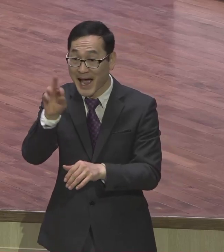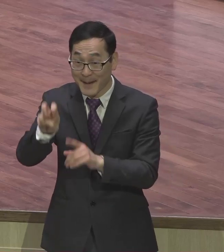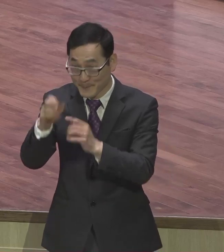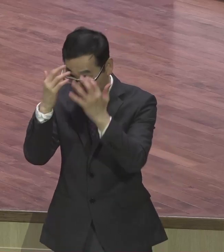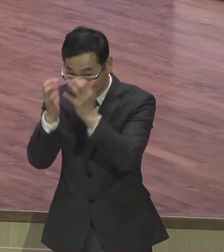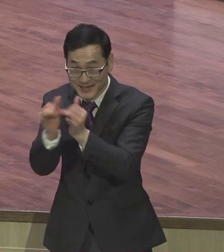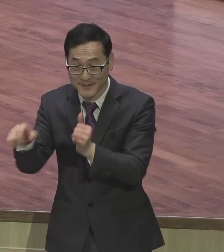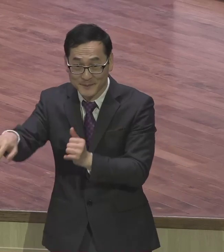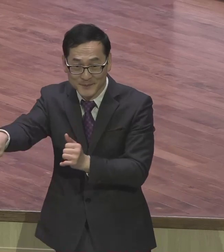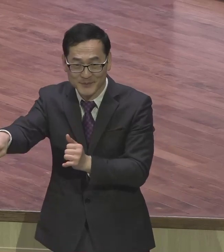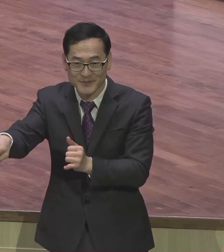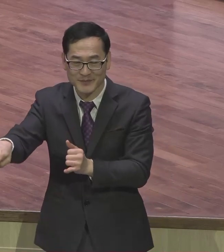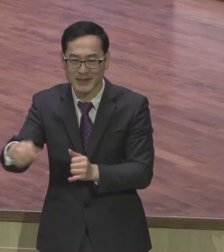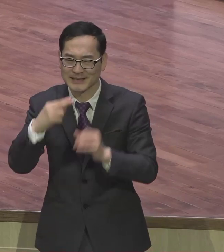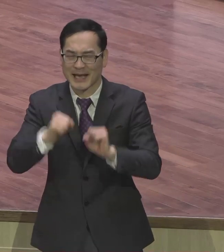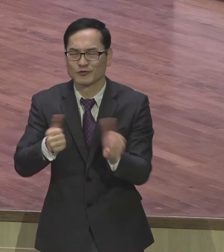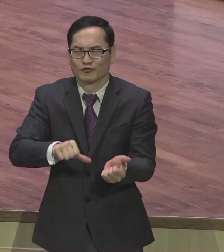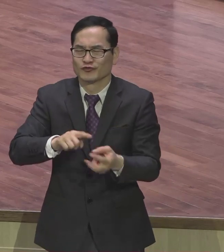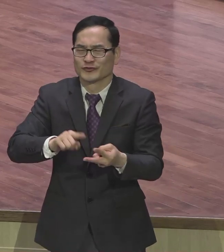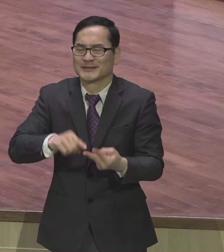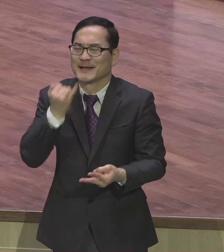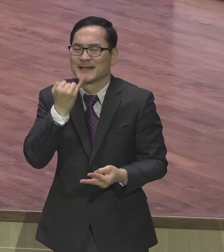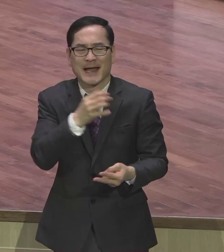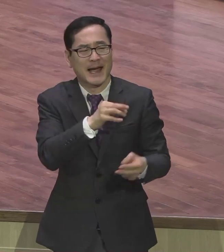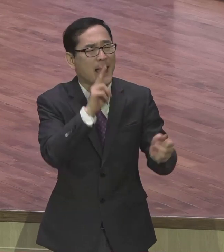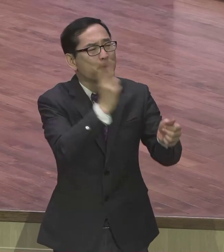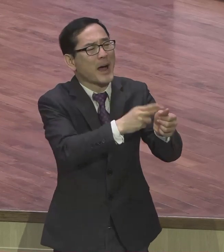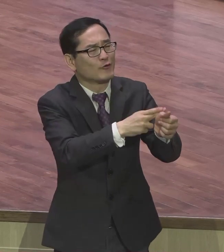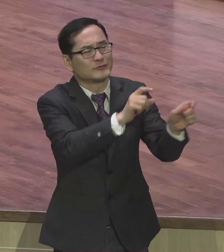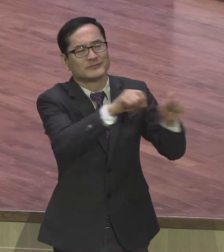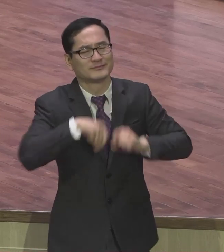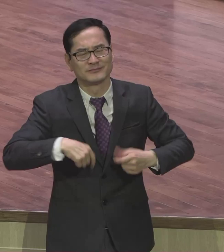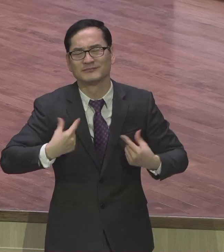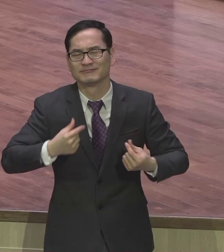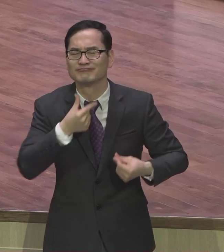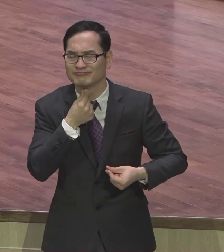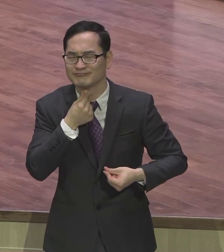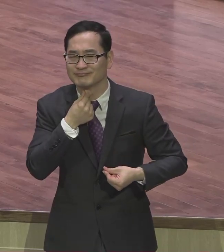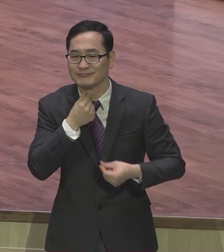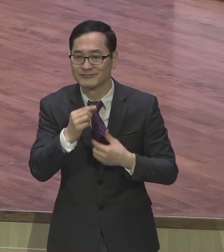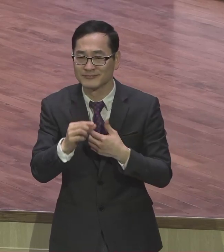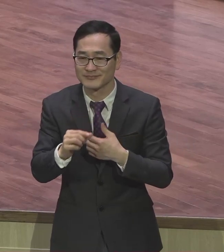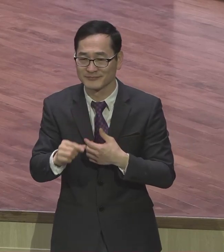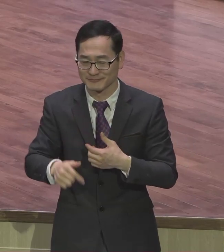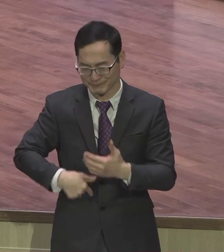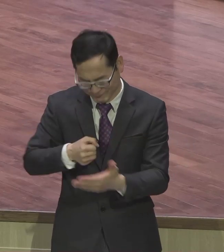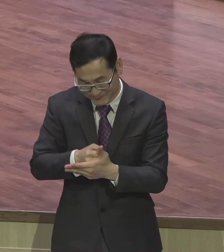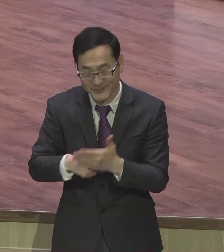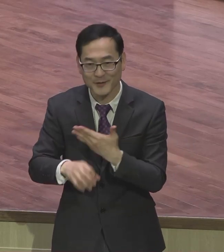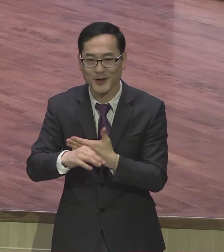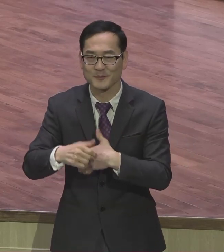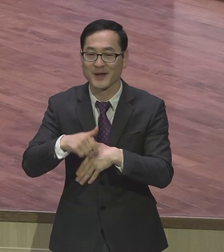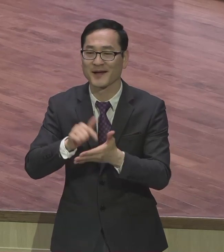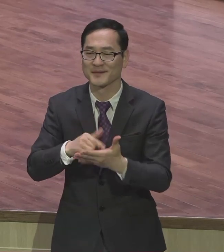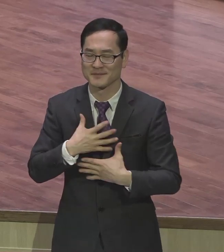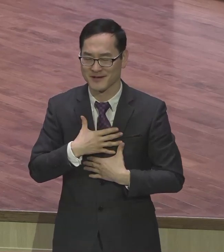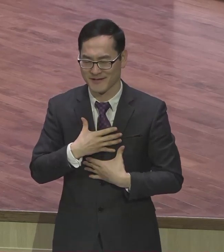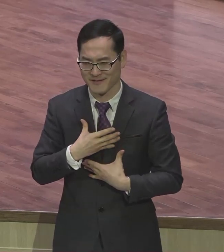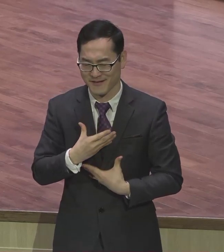바랍니다 그래 뭐가 오느냐 편안이 옵니다 편안이 내가 죽으면 어쩌지 자식들은 어떻게 하지